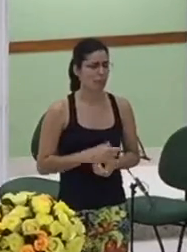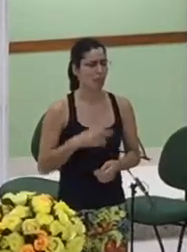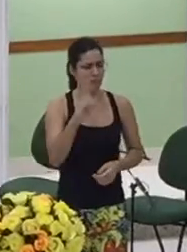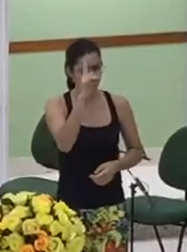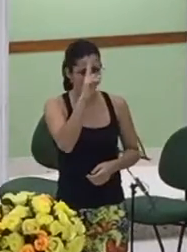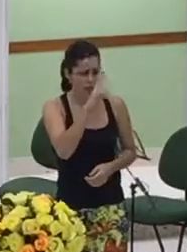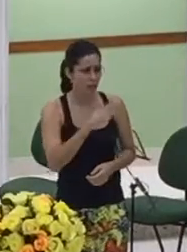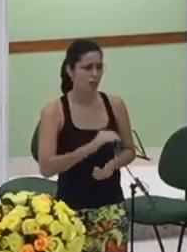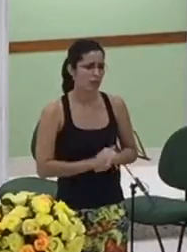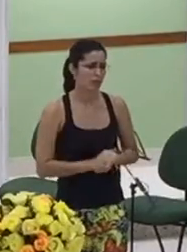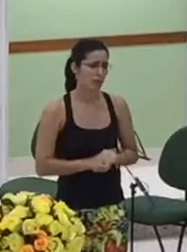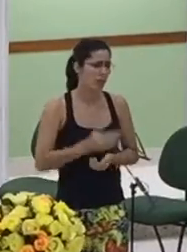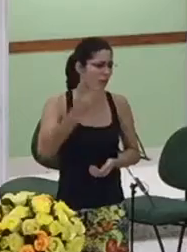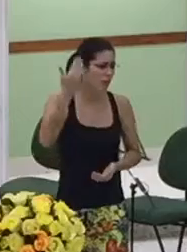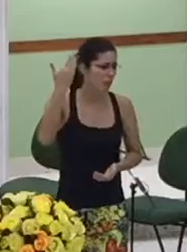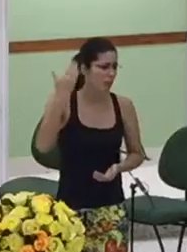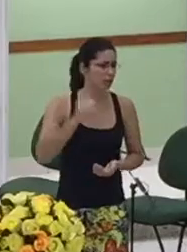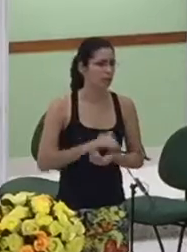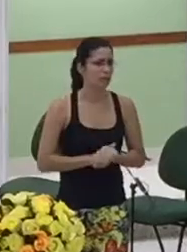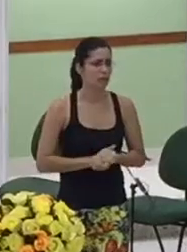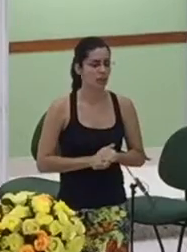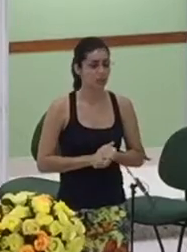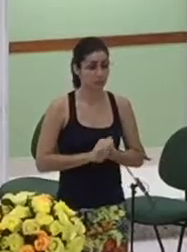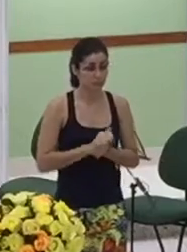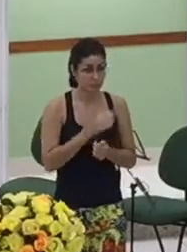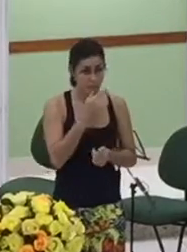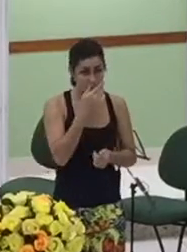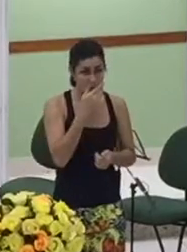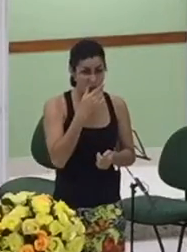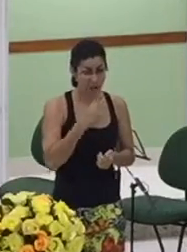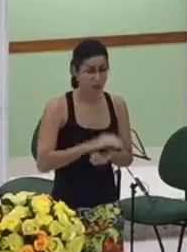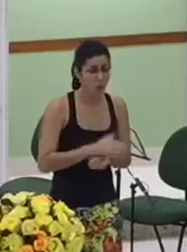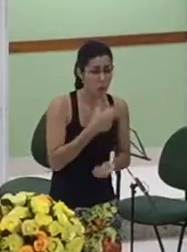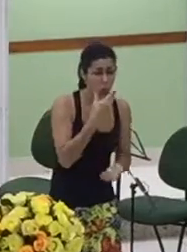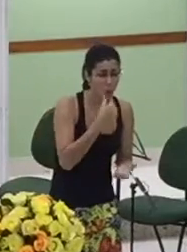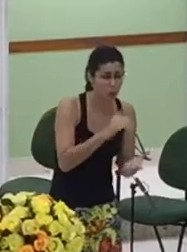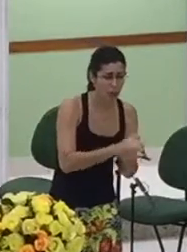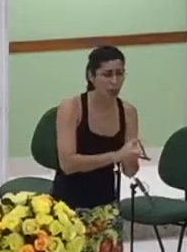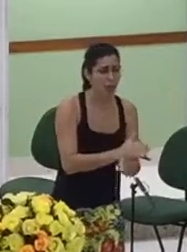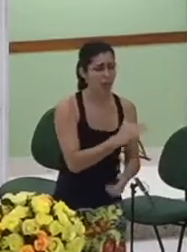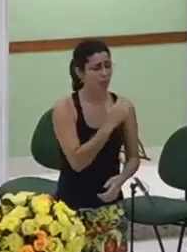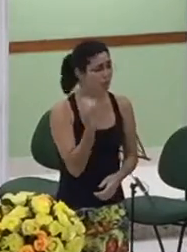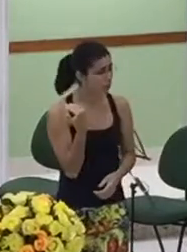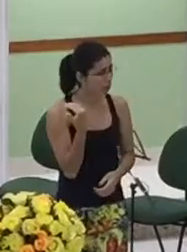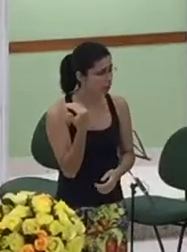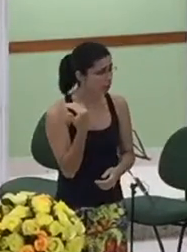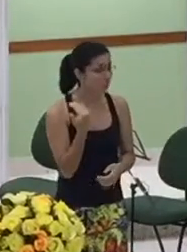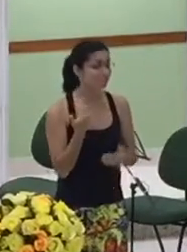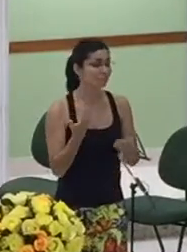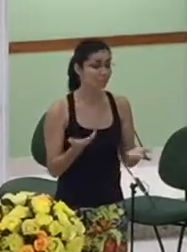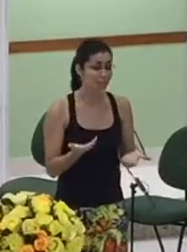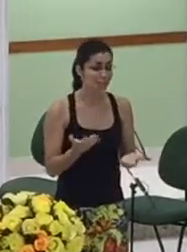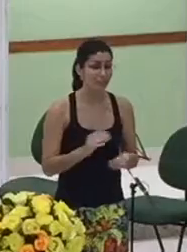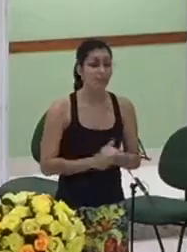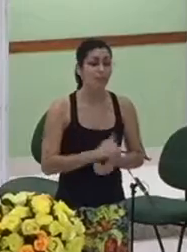após a morte do seu marido eles voltam para Belém em busca de uma vida